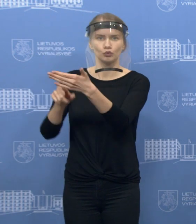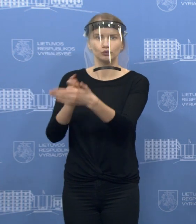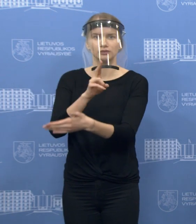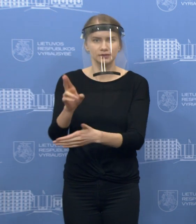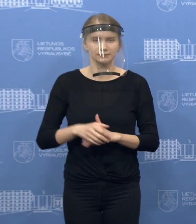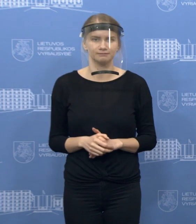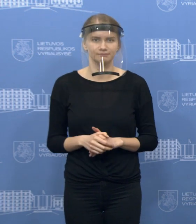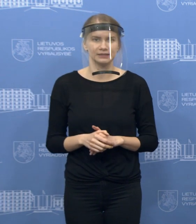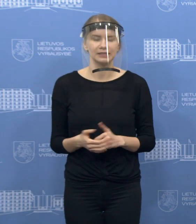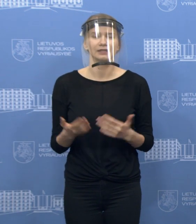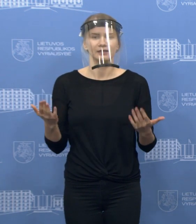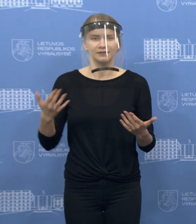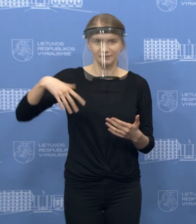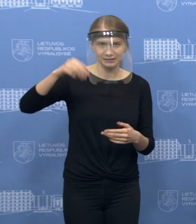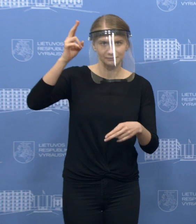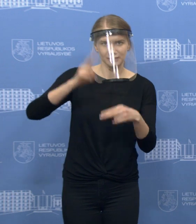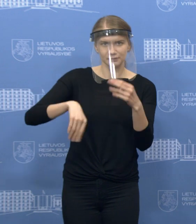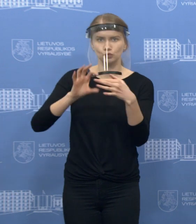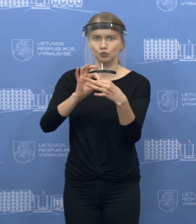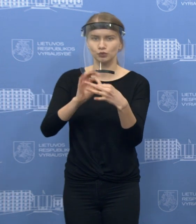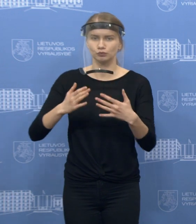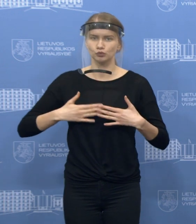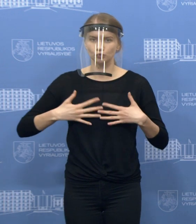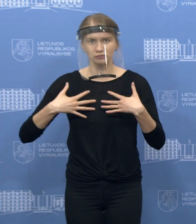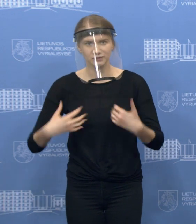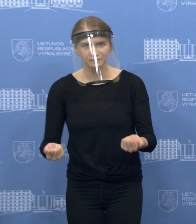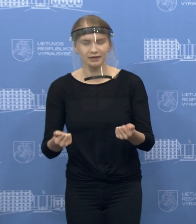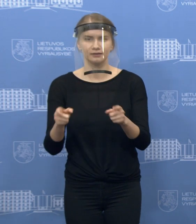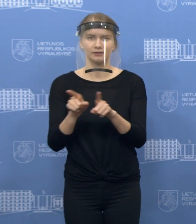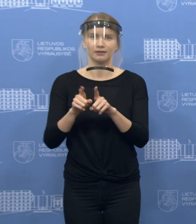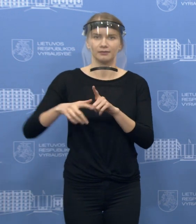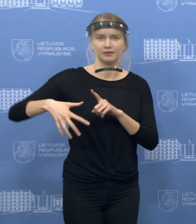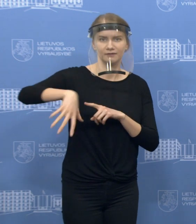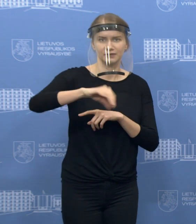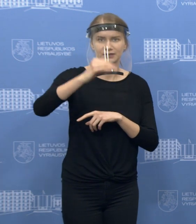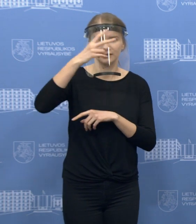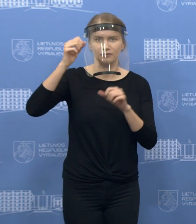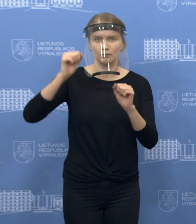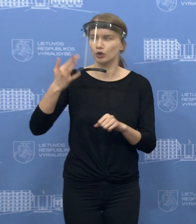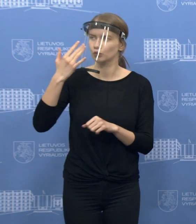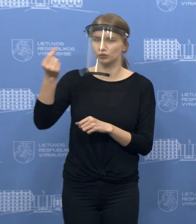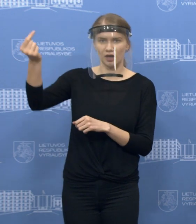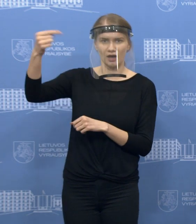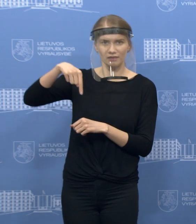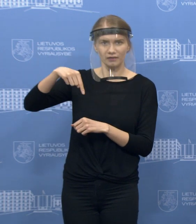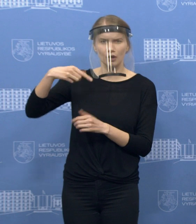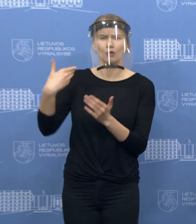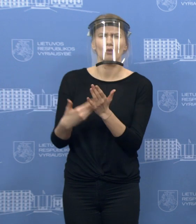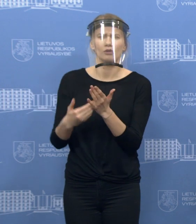mūsų strateginių įmonių veikla, kad būtų galima įsileisti jūsieniečius su vėlgi